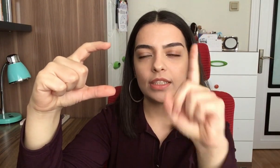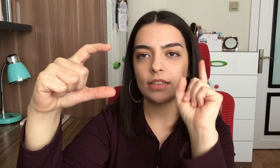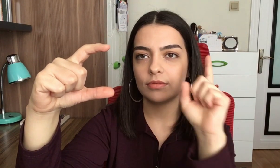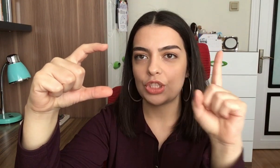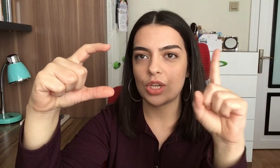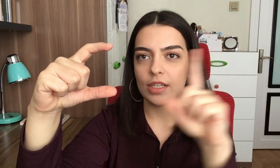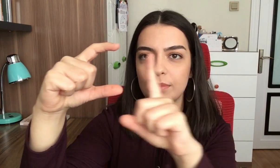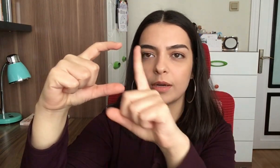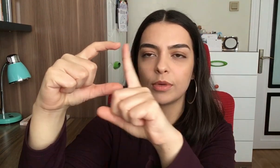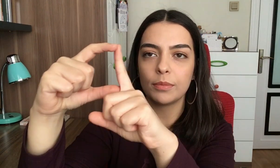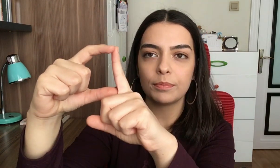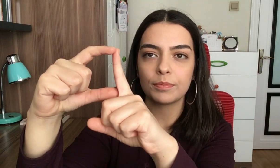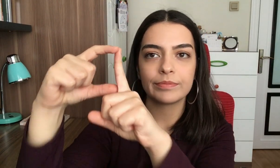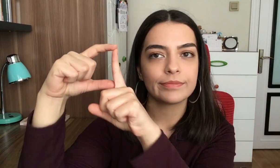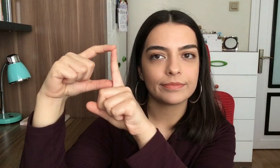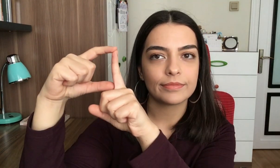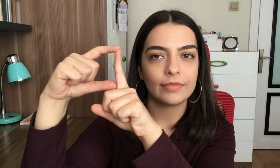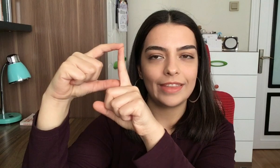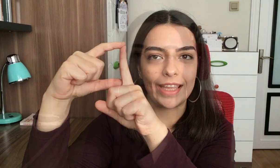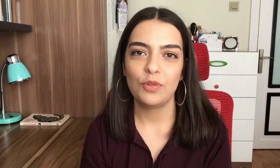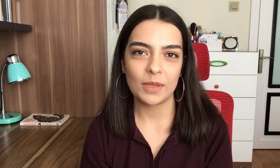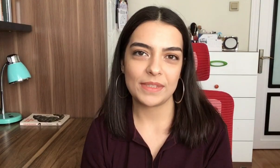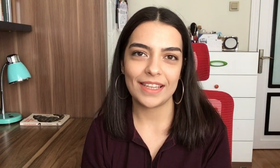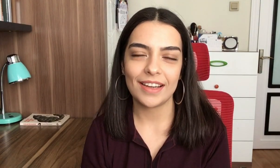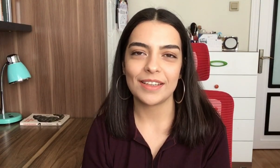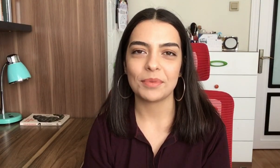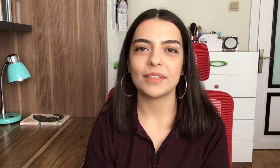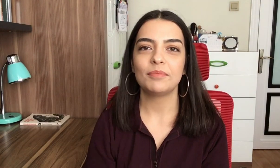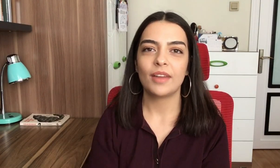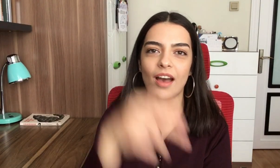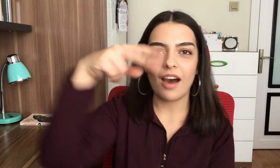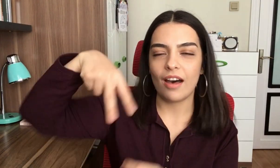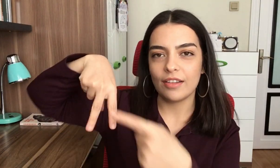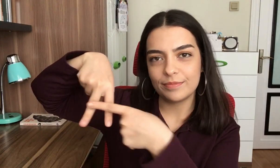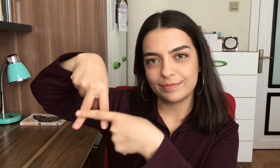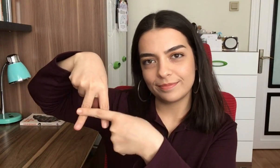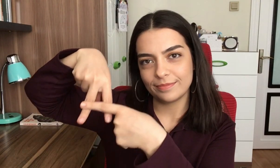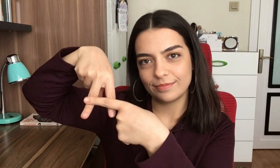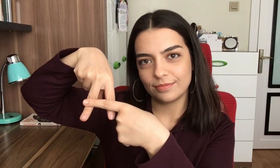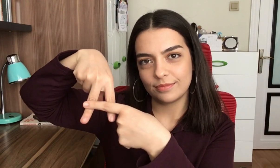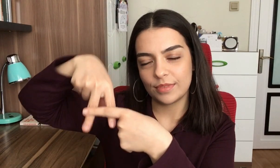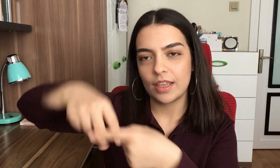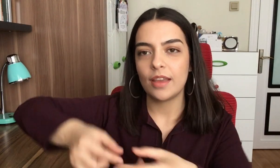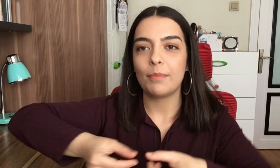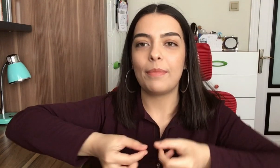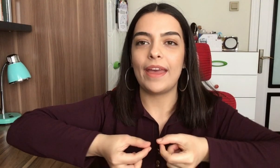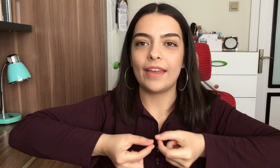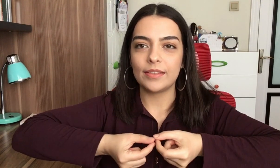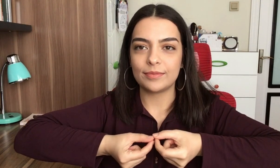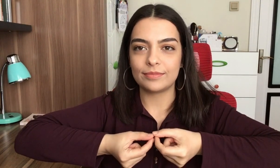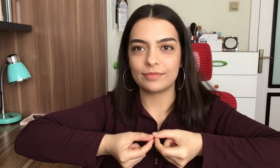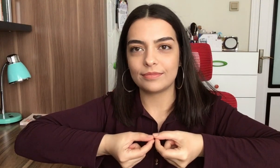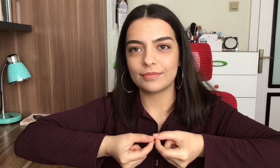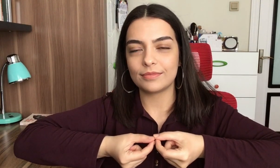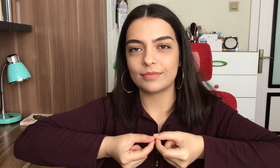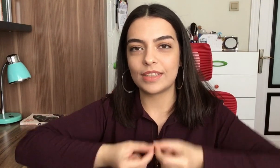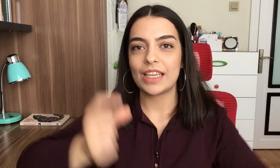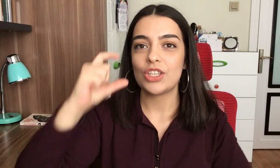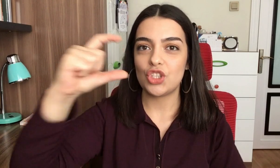işaret parmağım. D Tekrar yapalım. A B C